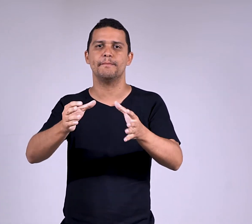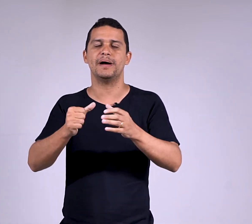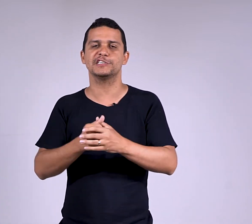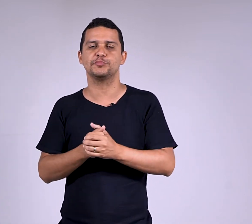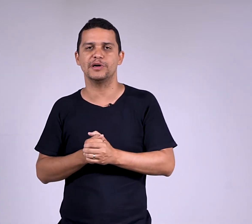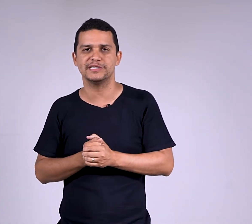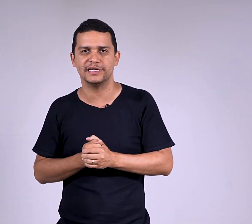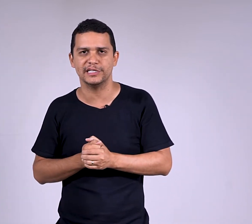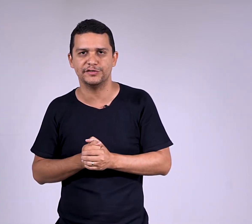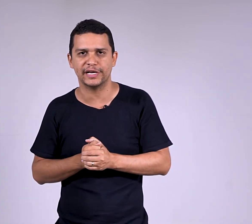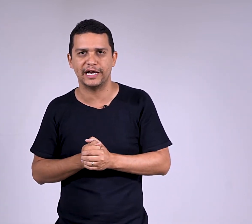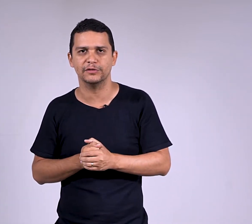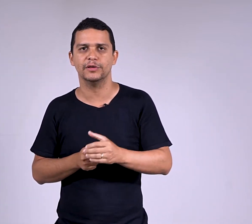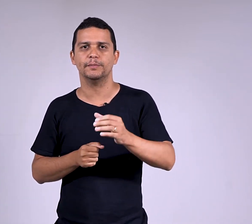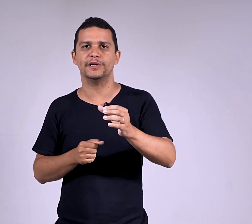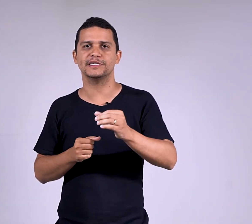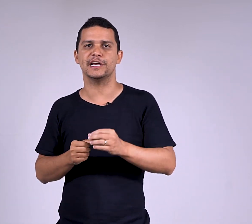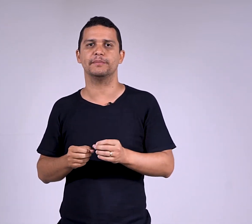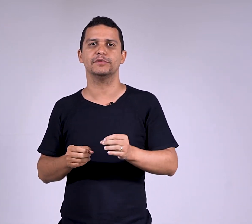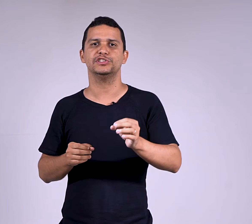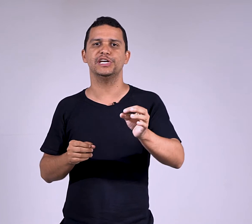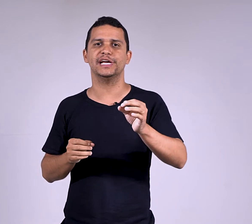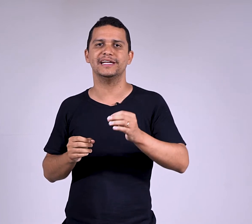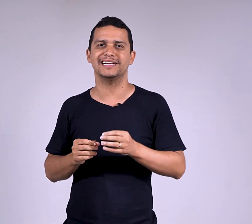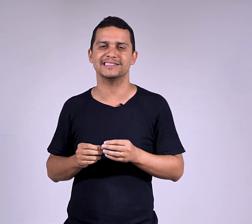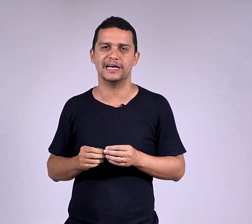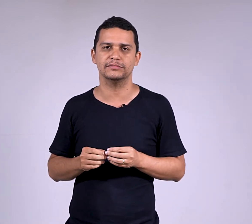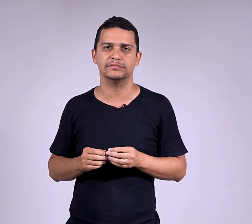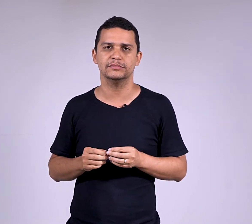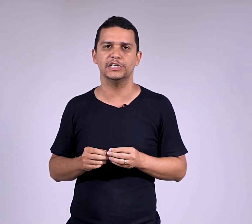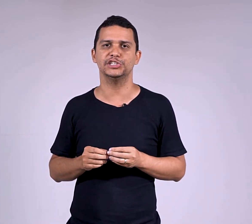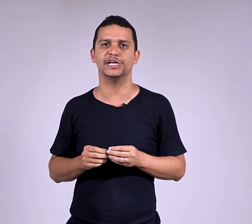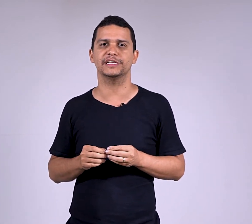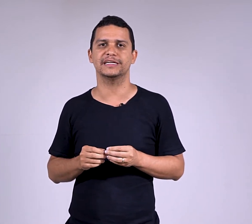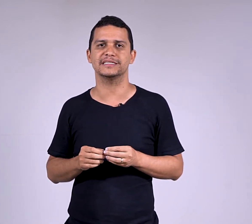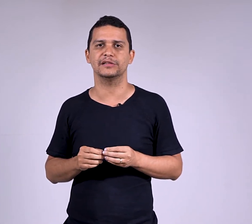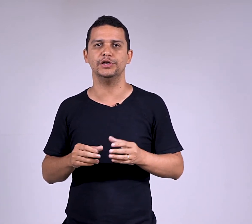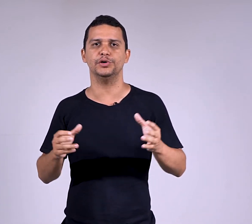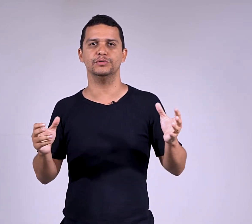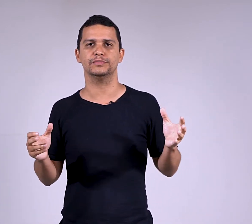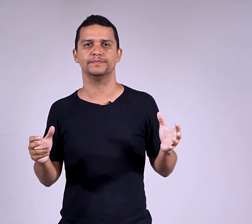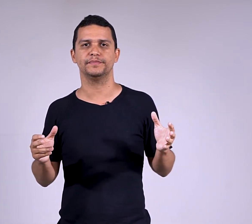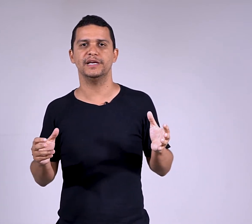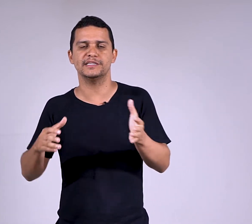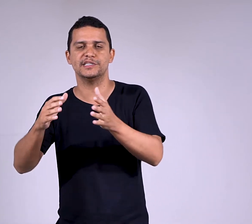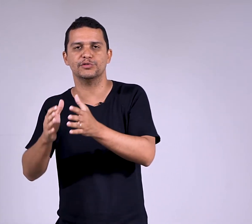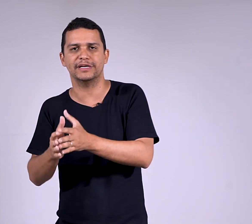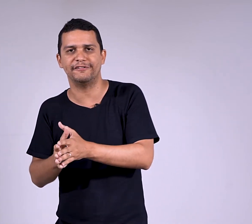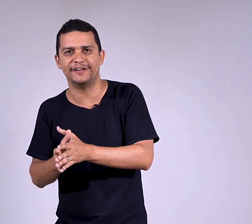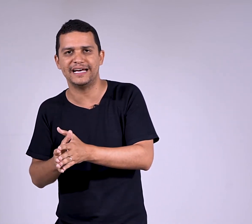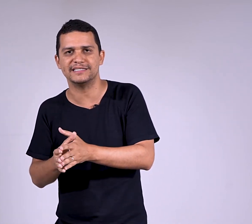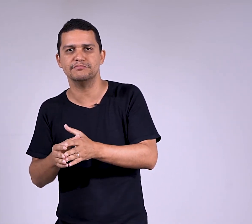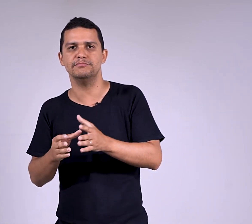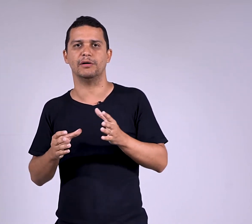mas pode ser identificado. Por exemplo, cheguei atrasado. Quem cheguei atrasado? Eu. Esse eu está na frase? Não.